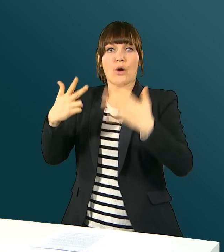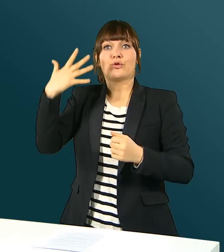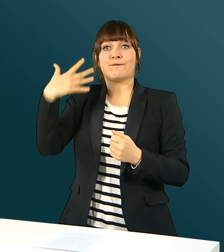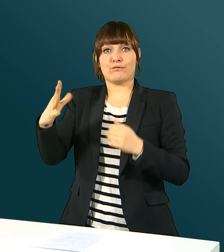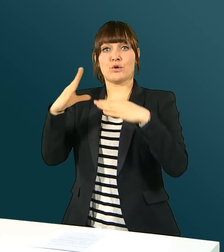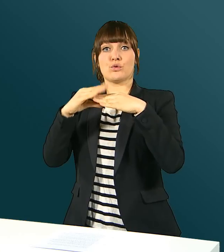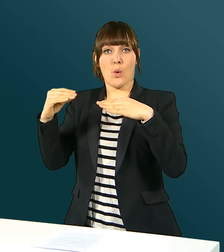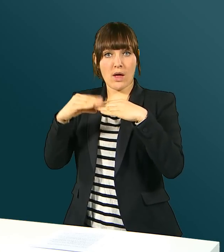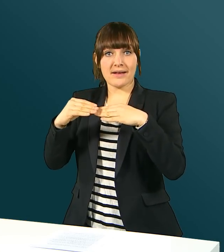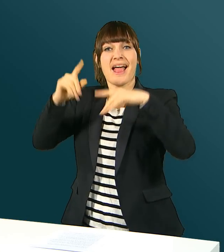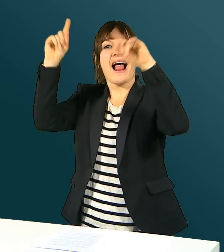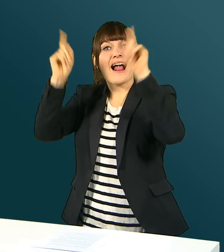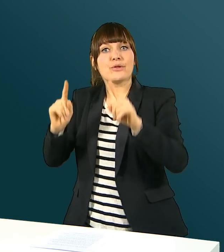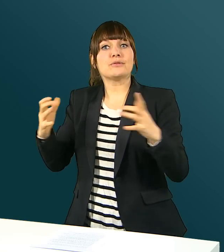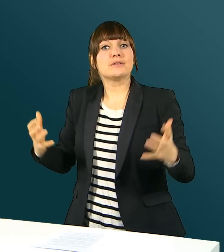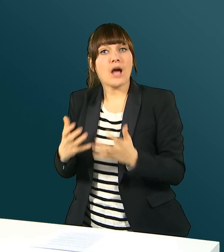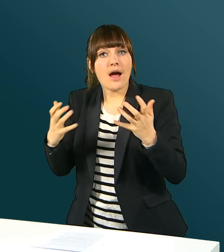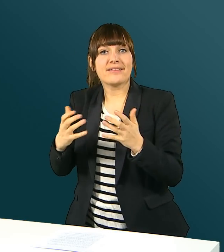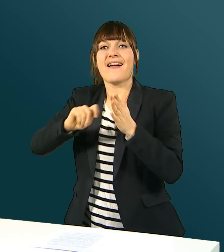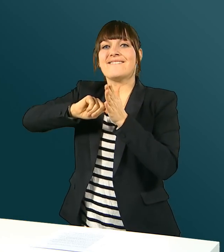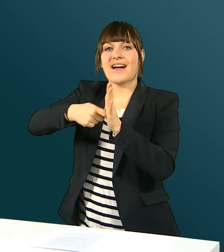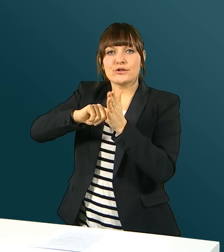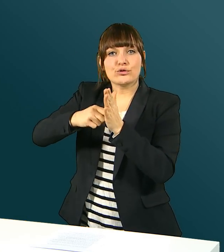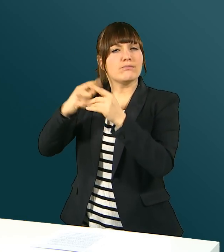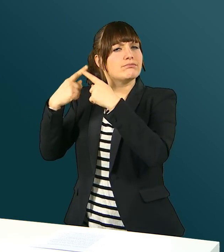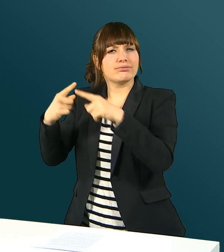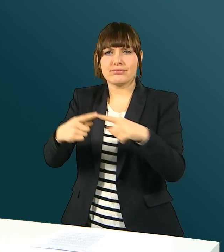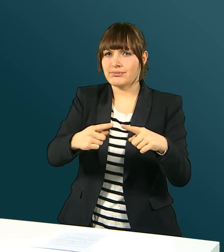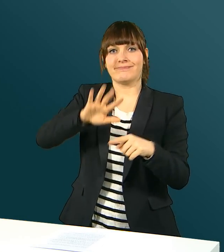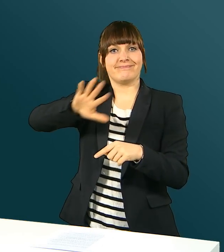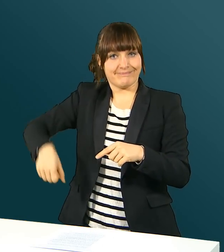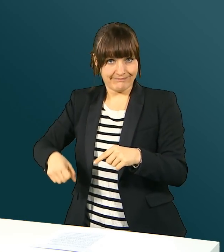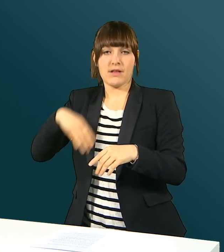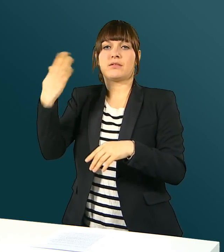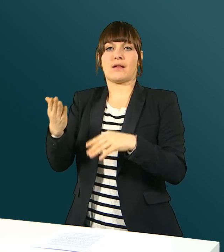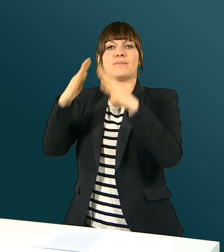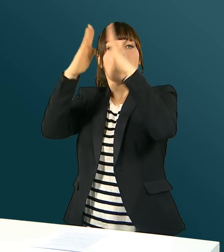Gegenstände und Werkzeuge gestohlen und danach das Haus in Brand gesetzt.